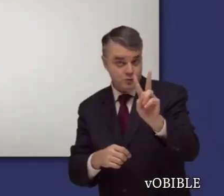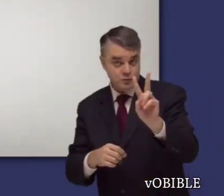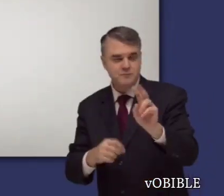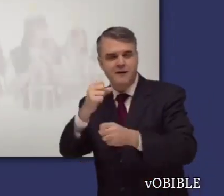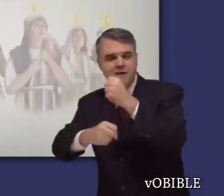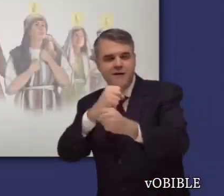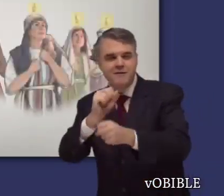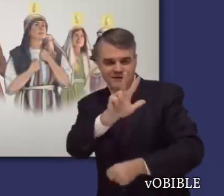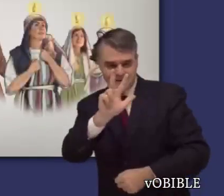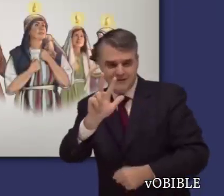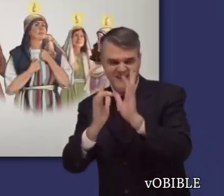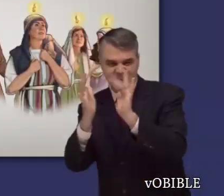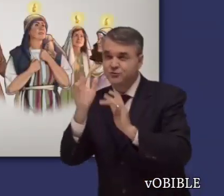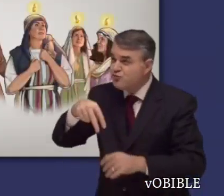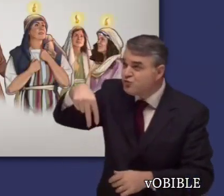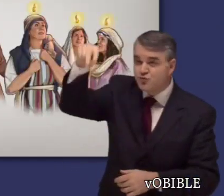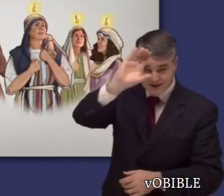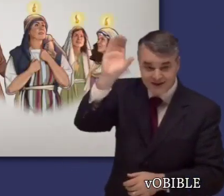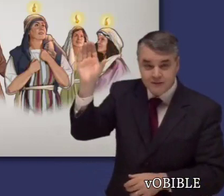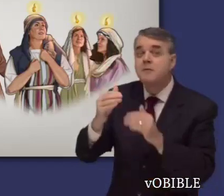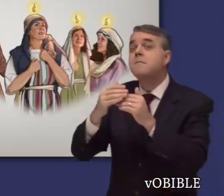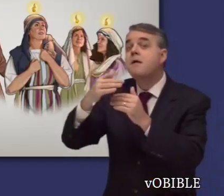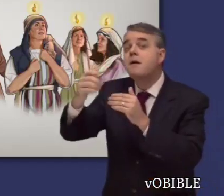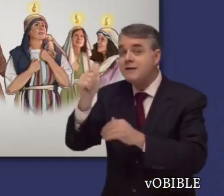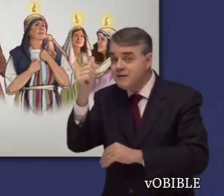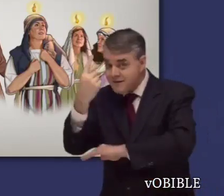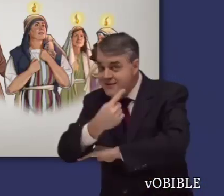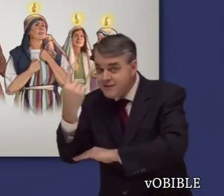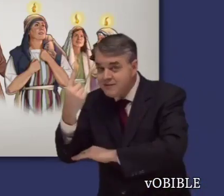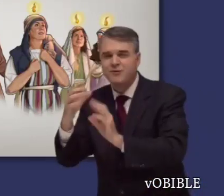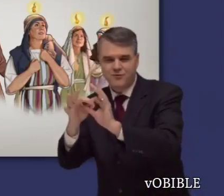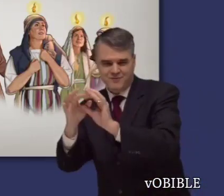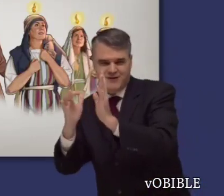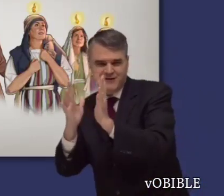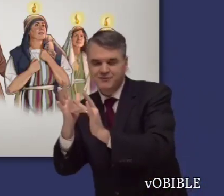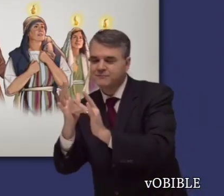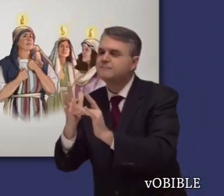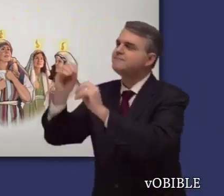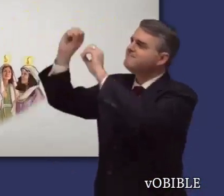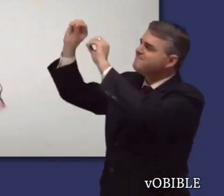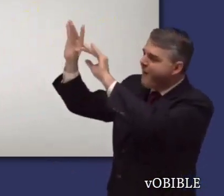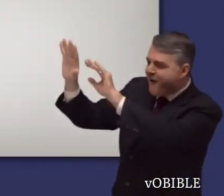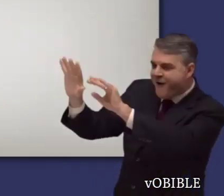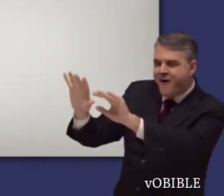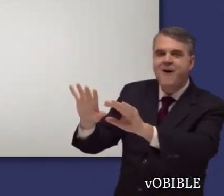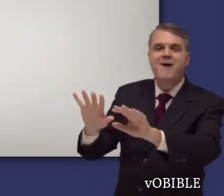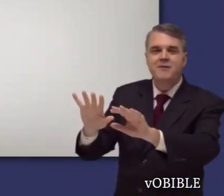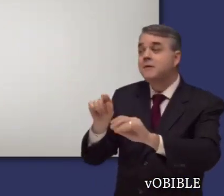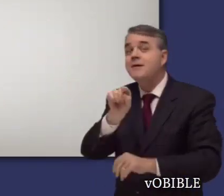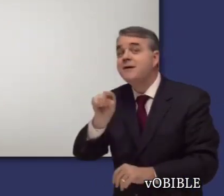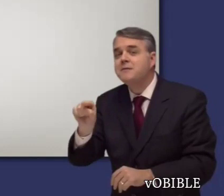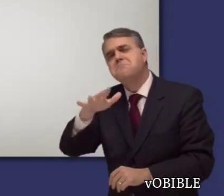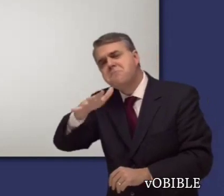El capítulo 2 menciona que diez días después en el Pentecostés del 33 se derrama Espíritu Santo sobre unos 120